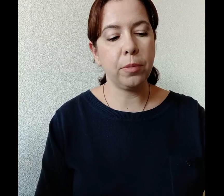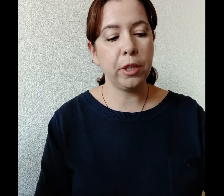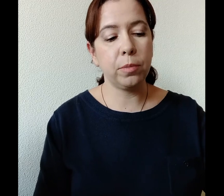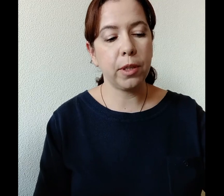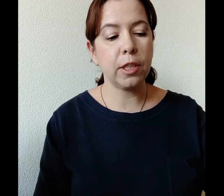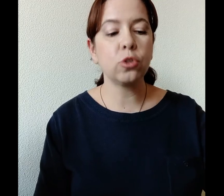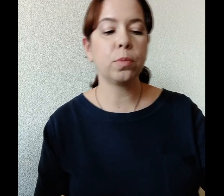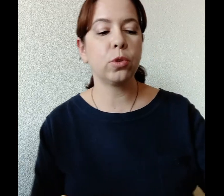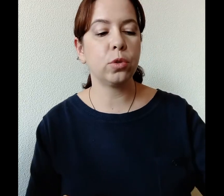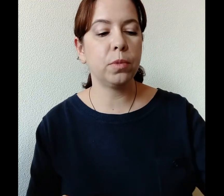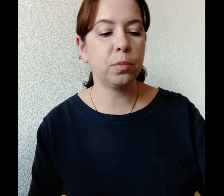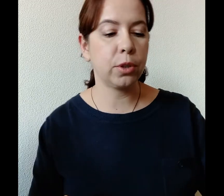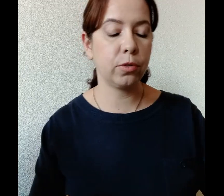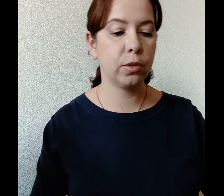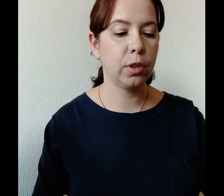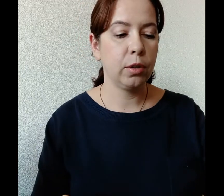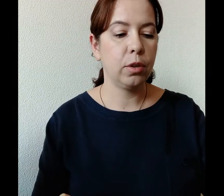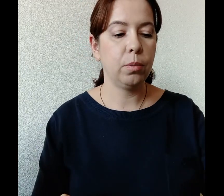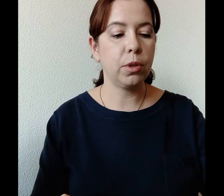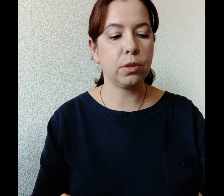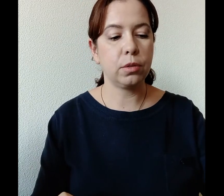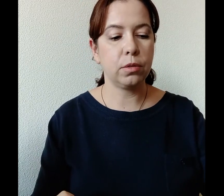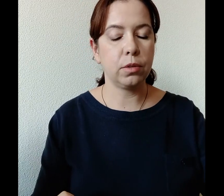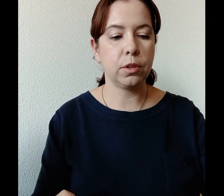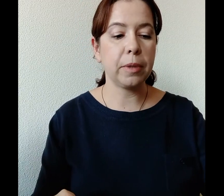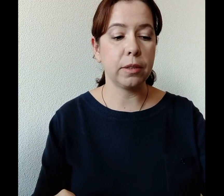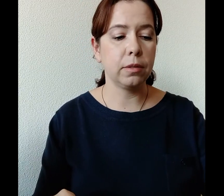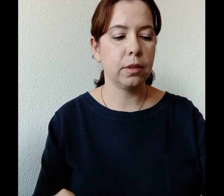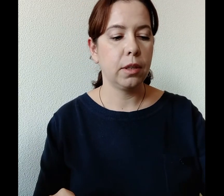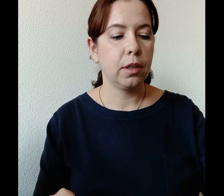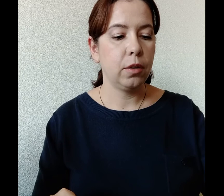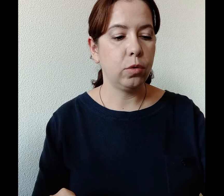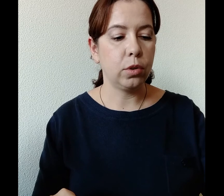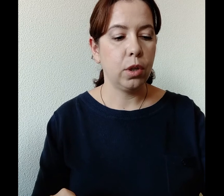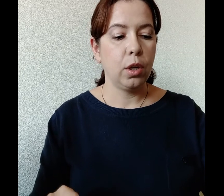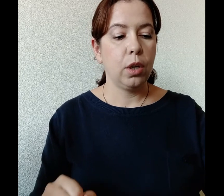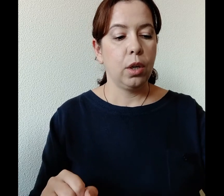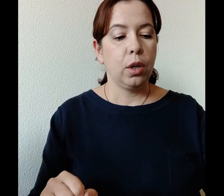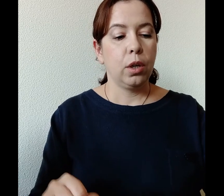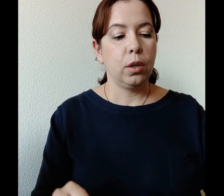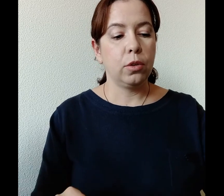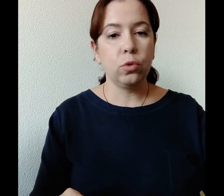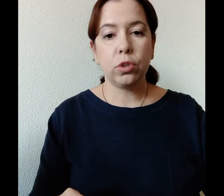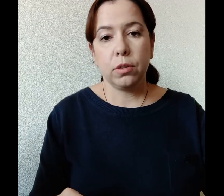яко мертв, показать, что плоти, убыв мертв, без спать. Вот. Ну, нужно